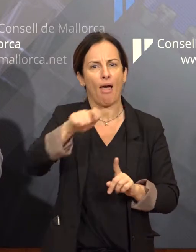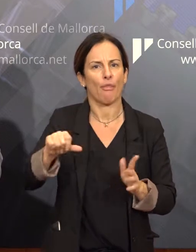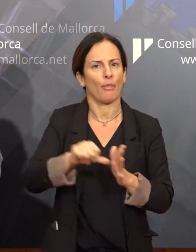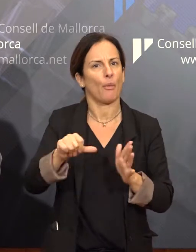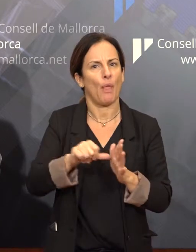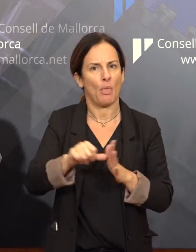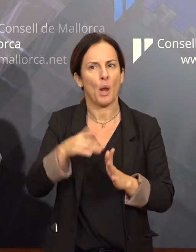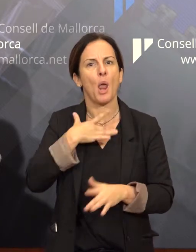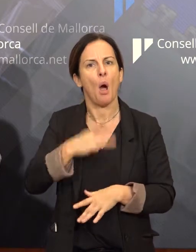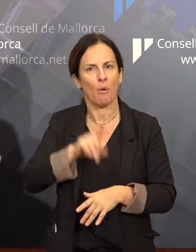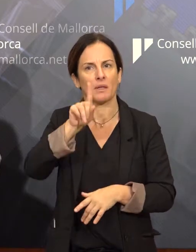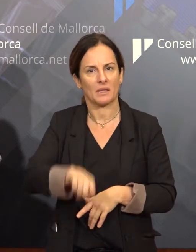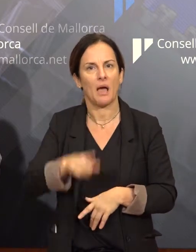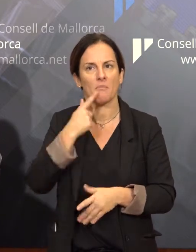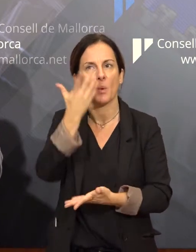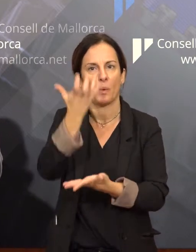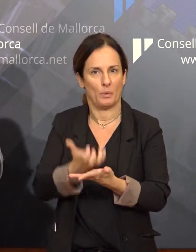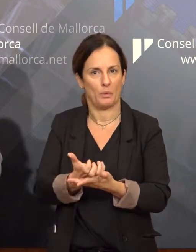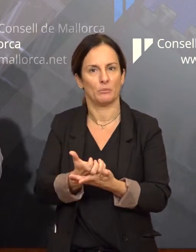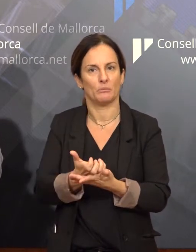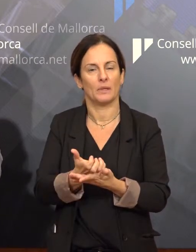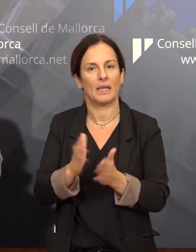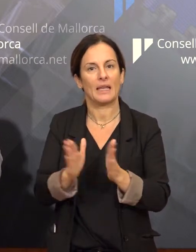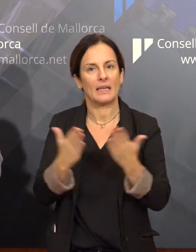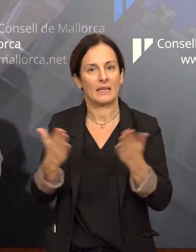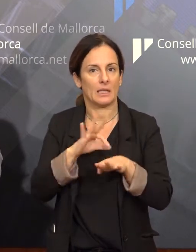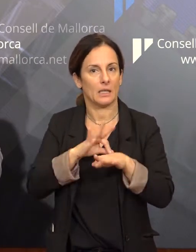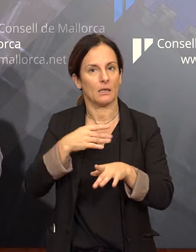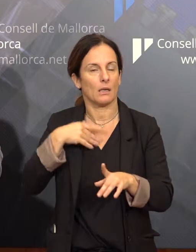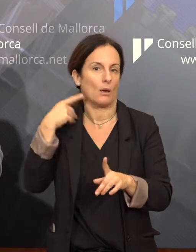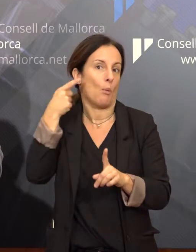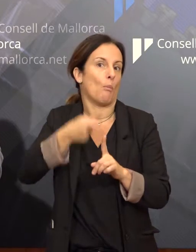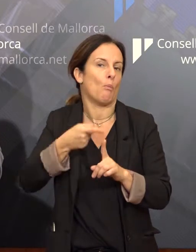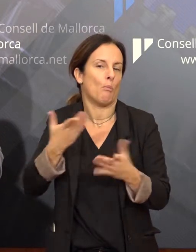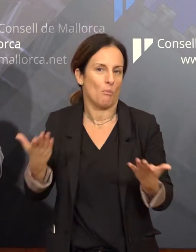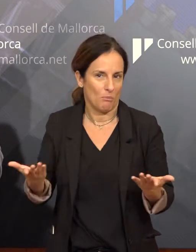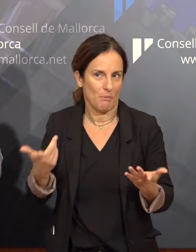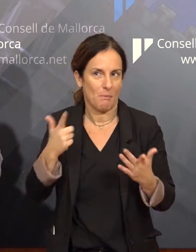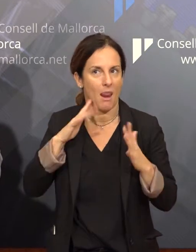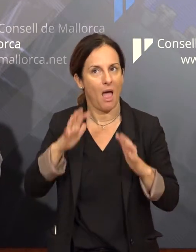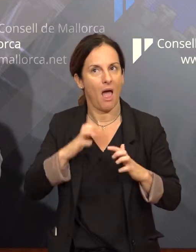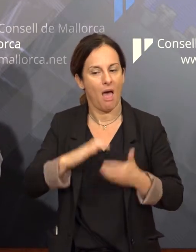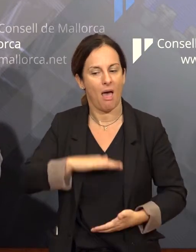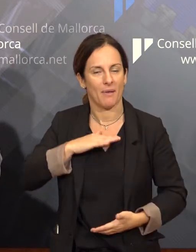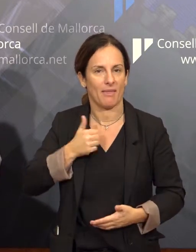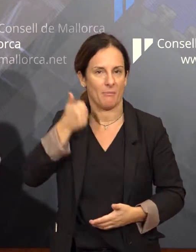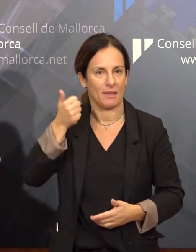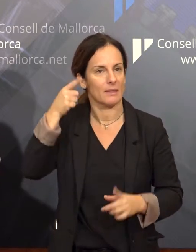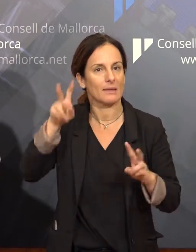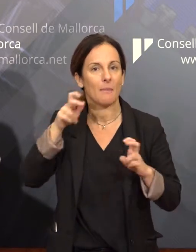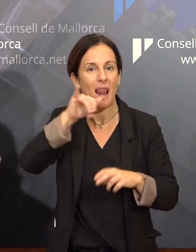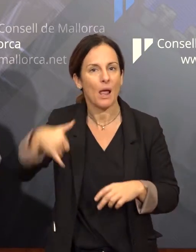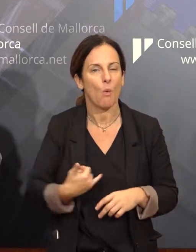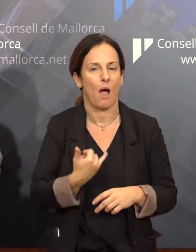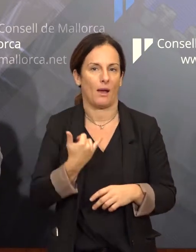podrà anar i descarregar-se la guia per aprendre un poc més damunt un ús no sexista del